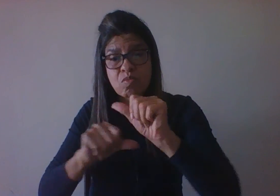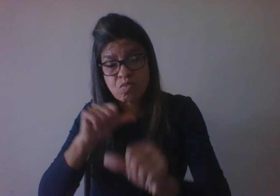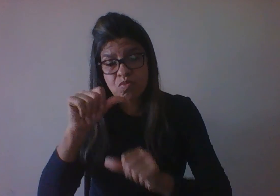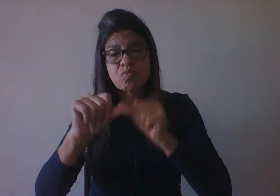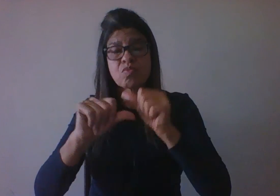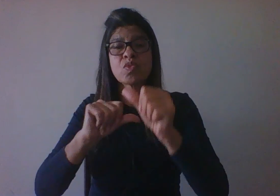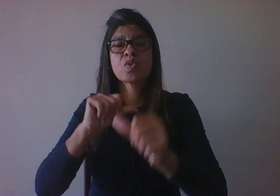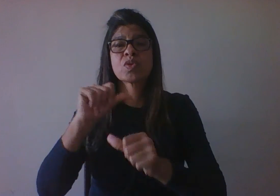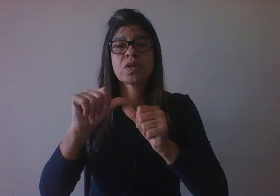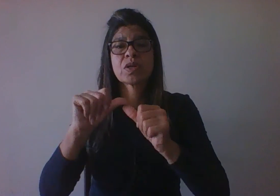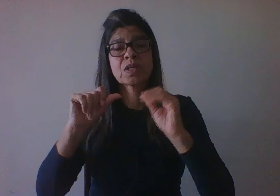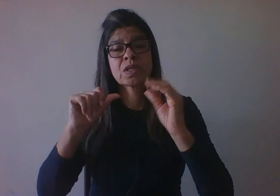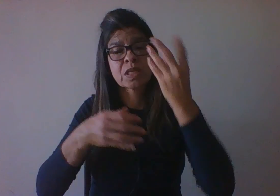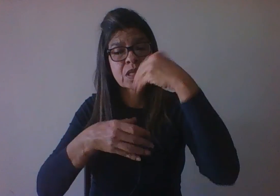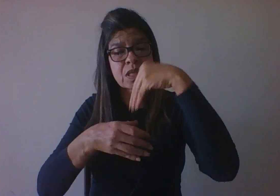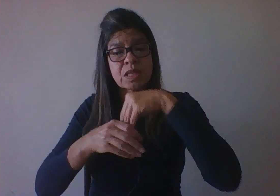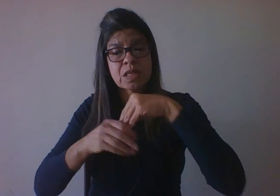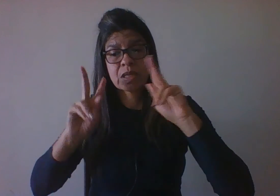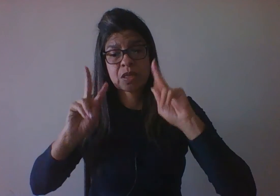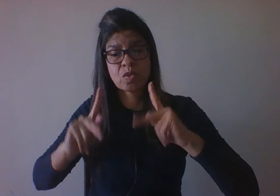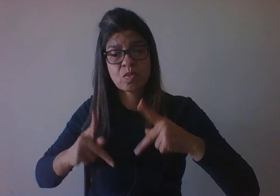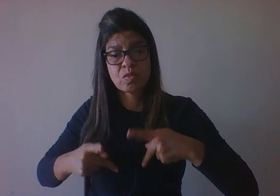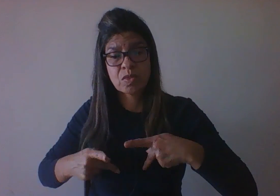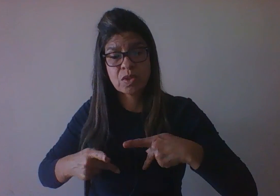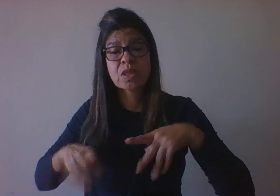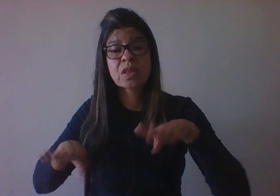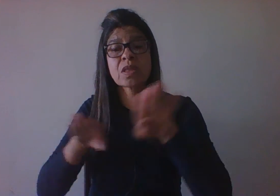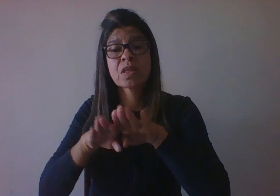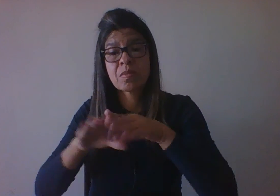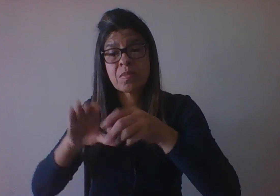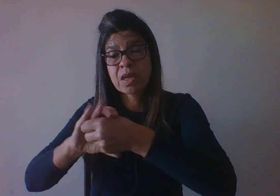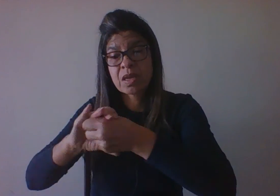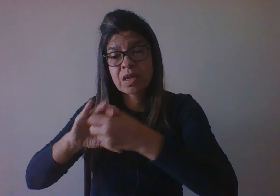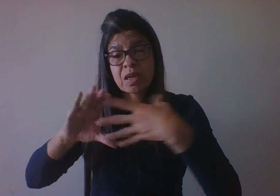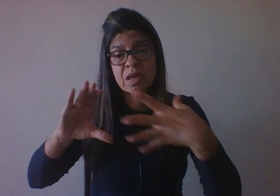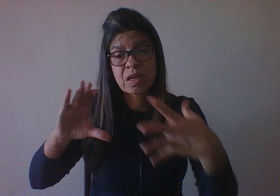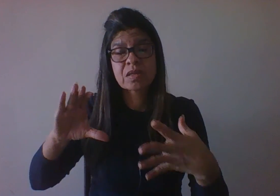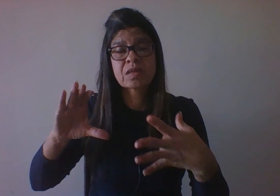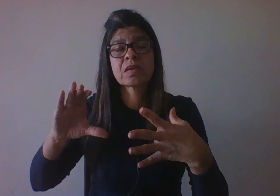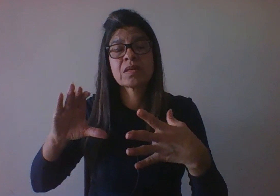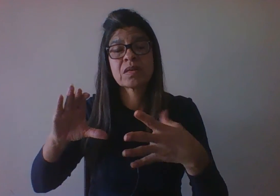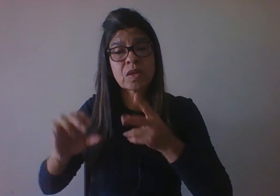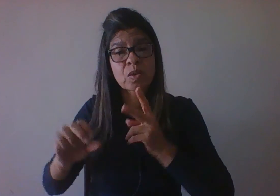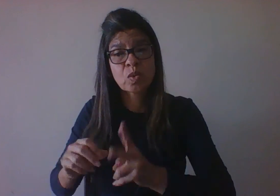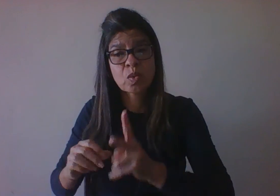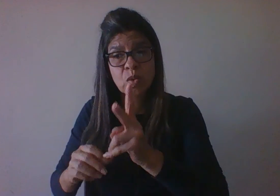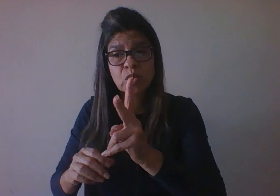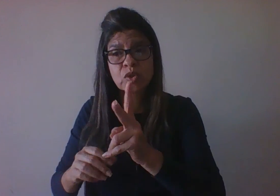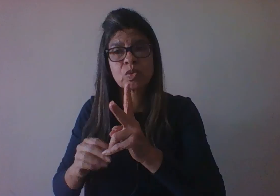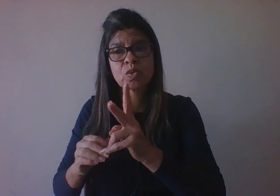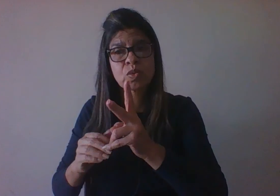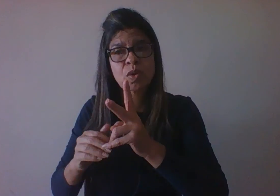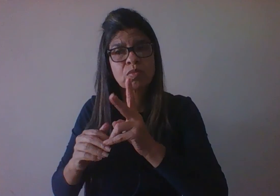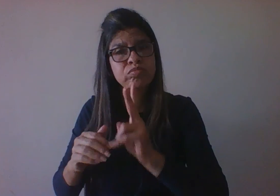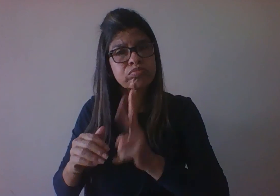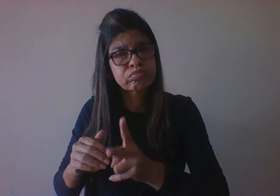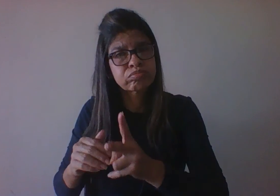bem como das características que permanecem razoavelmente estáveis ao longo da vida. é, por exemplo, só para